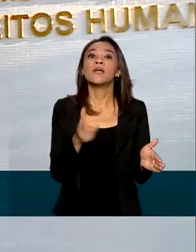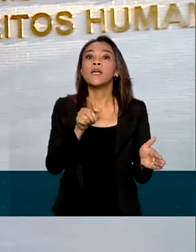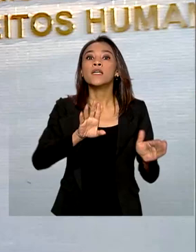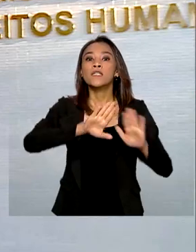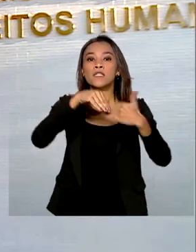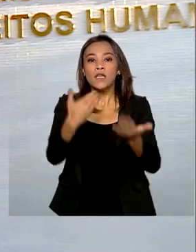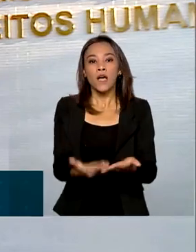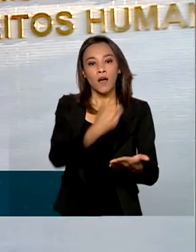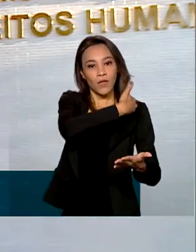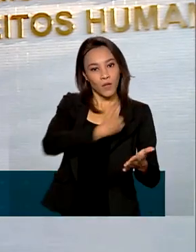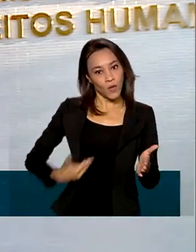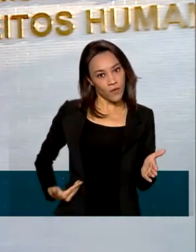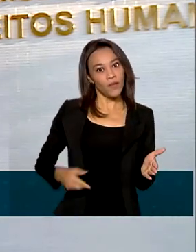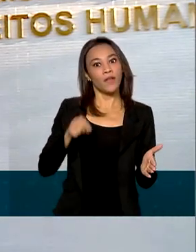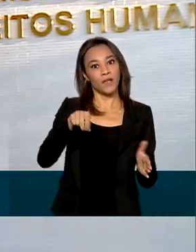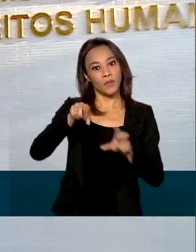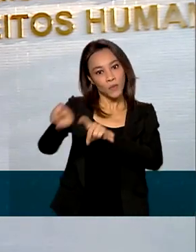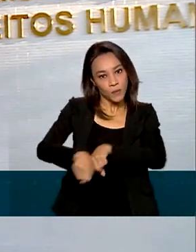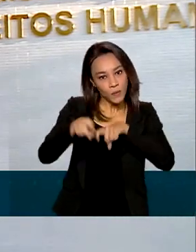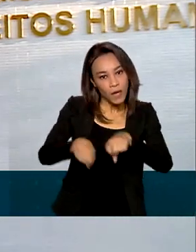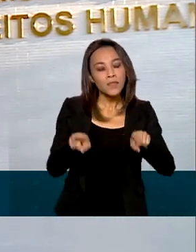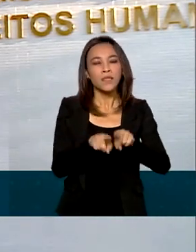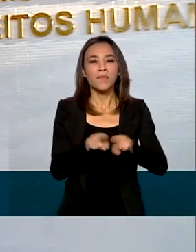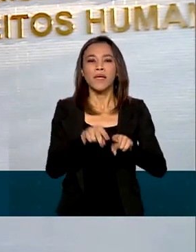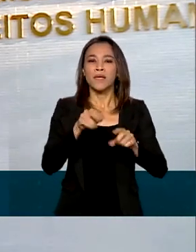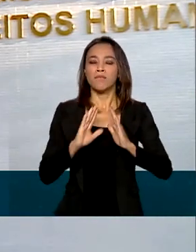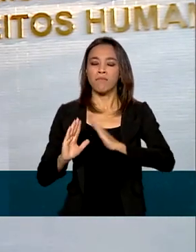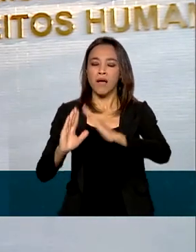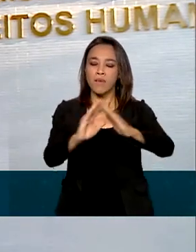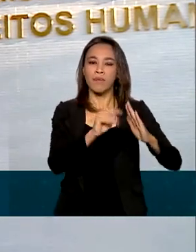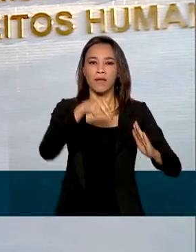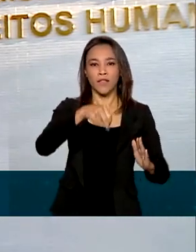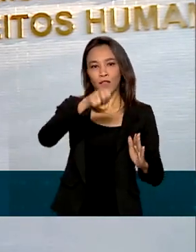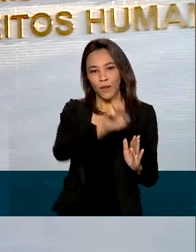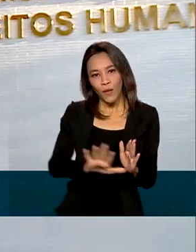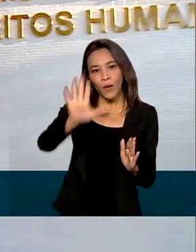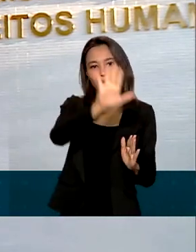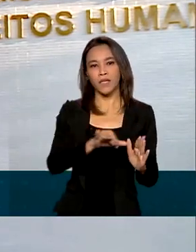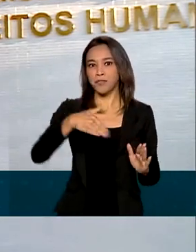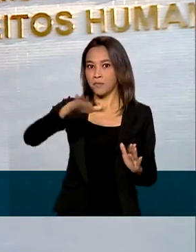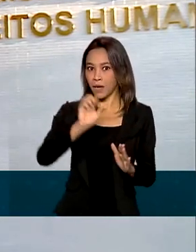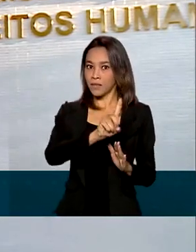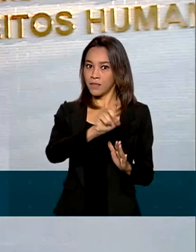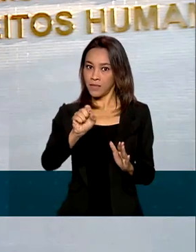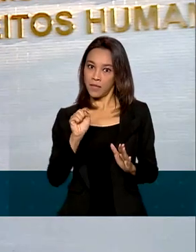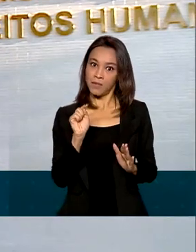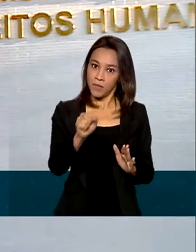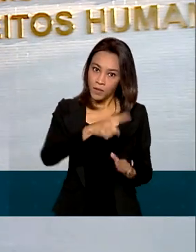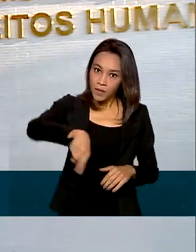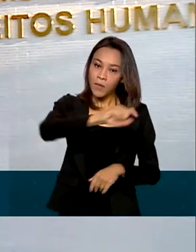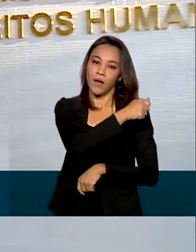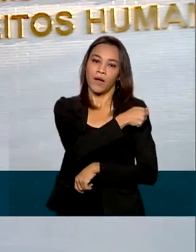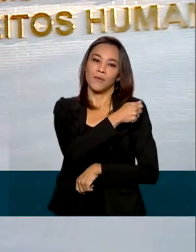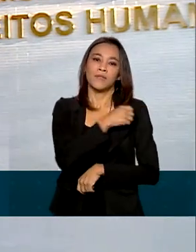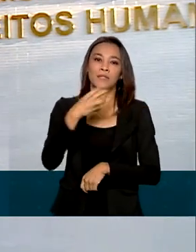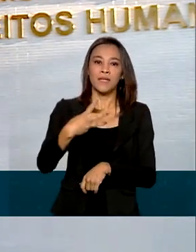rurais e da periferia do nordeste. Mais de 100 mil alunos serão beneficiados de 350